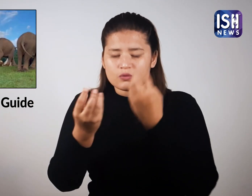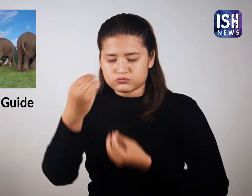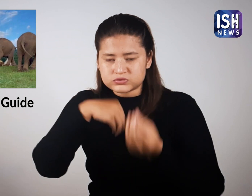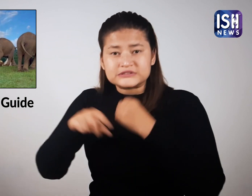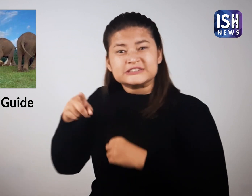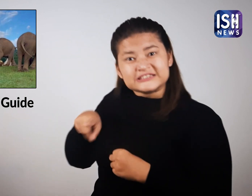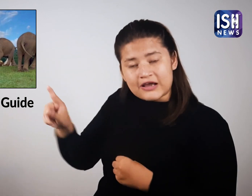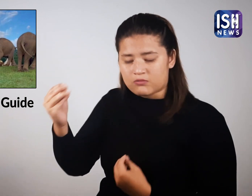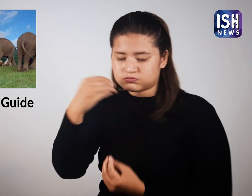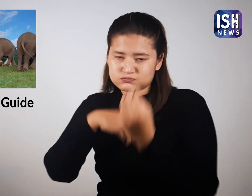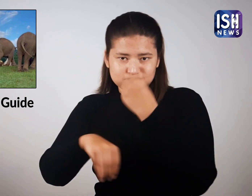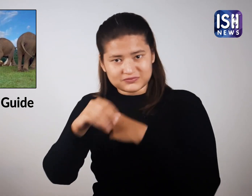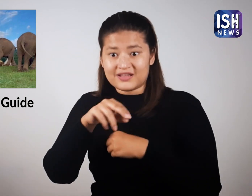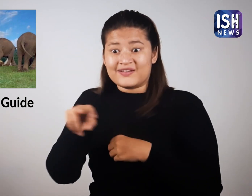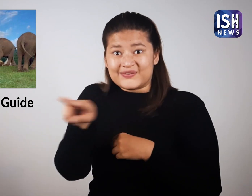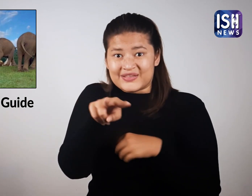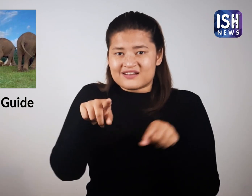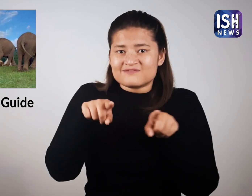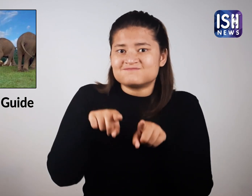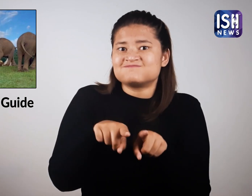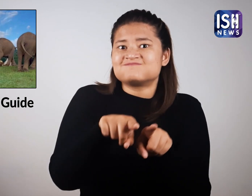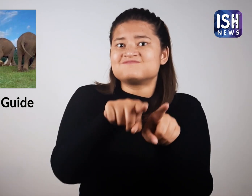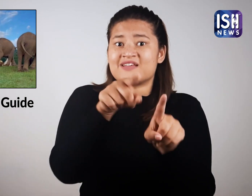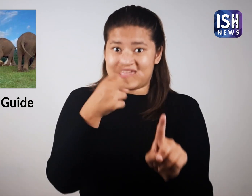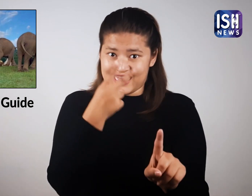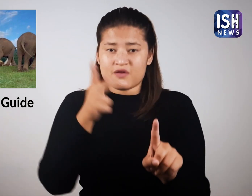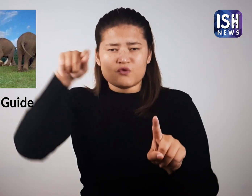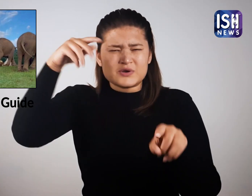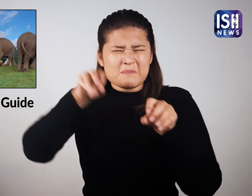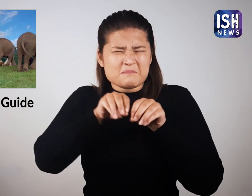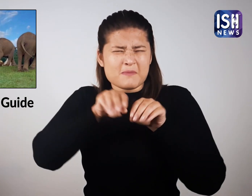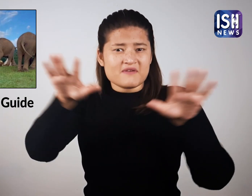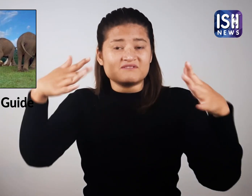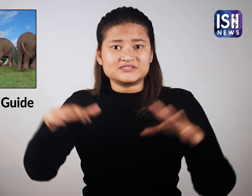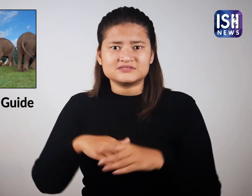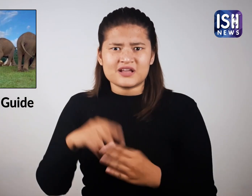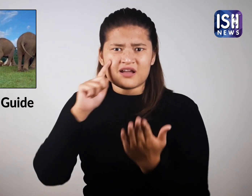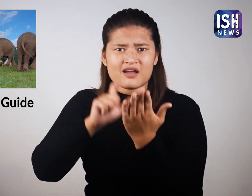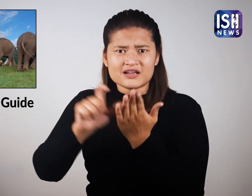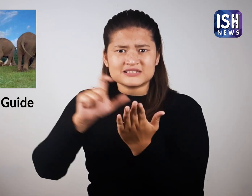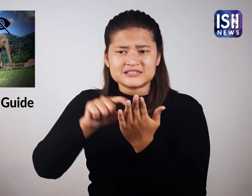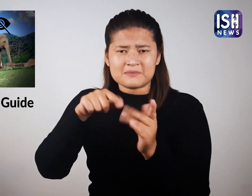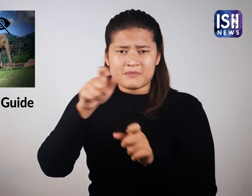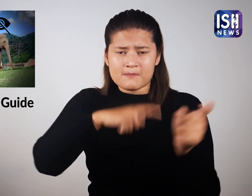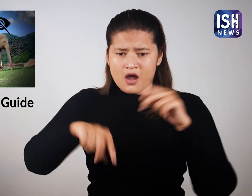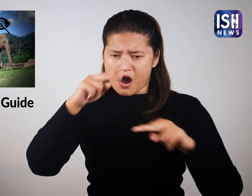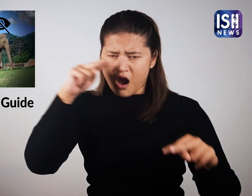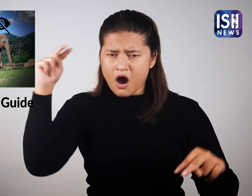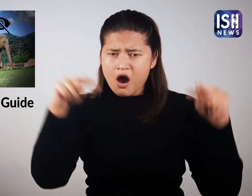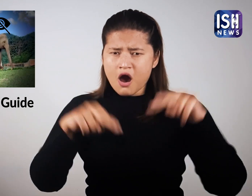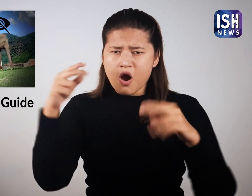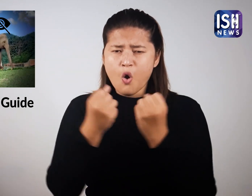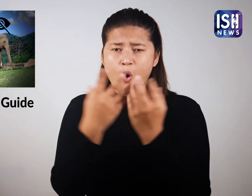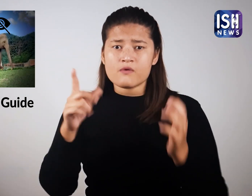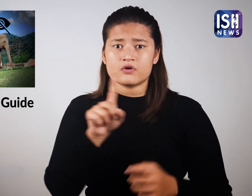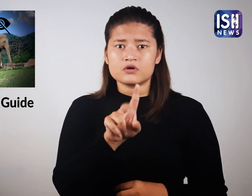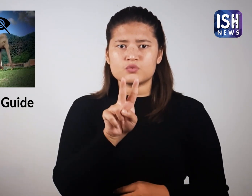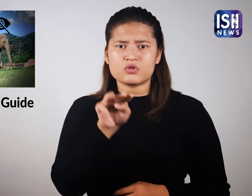और हाथी कुछ फल खा रहा है। यह वीडियो वाइरल हो गया। वीडियो को इंस्टाग्राम पर 12,000 से